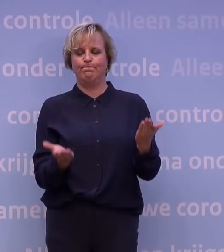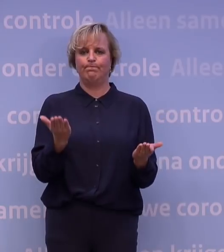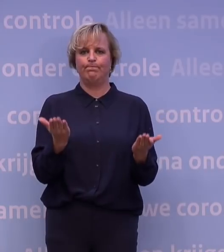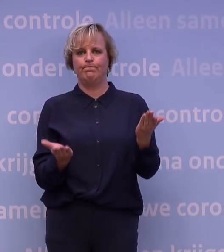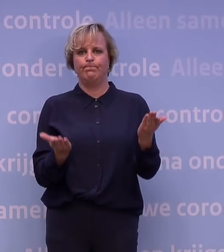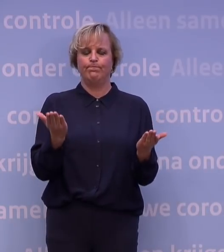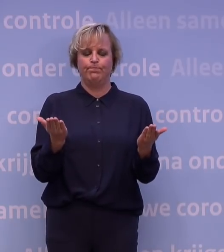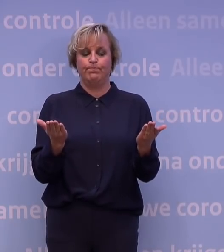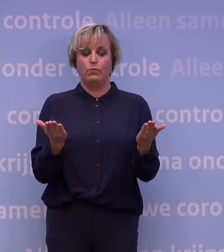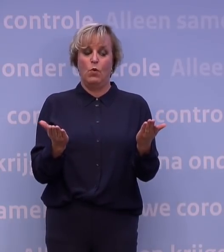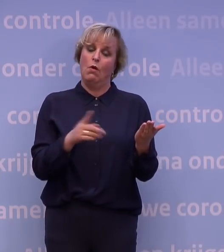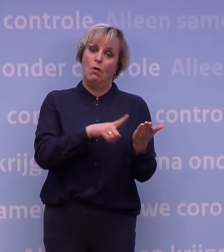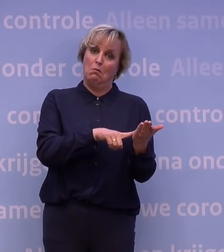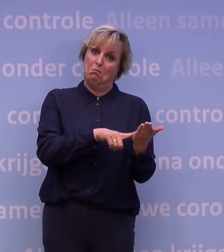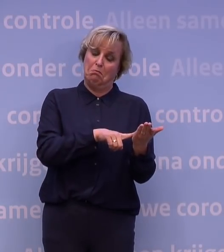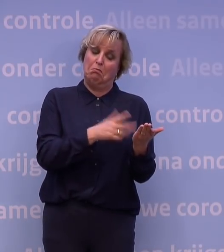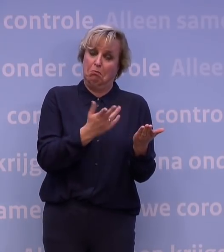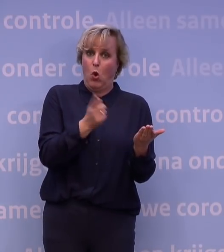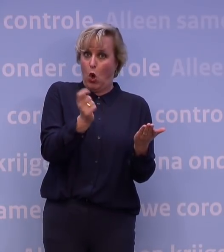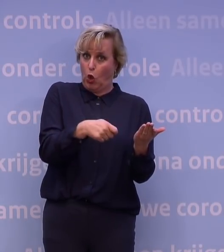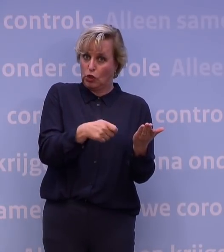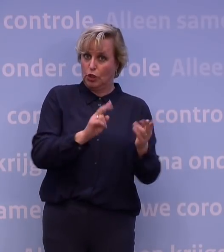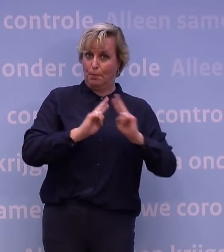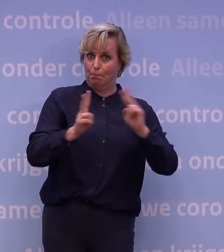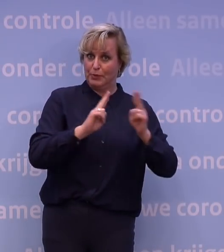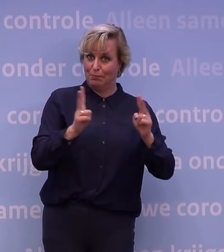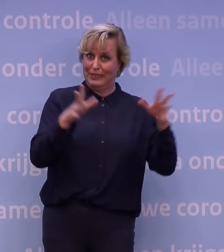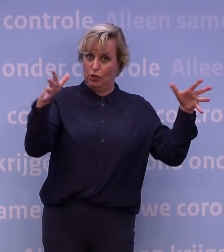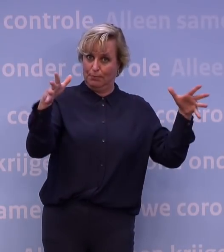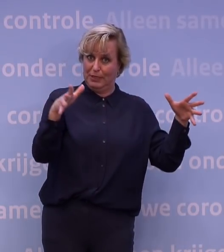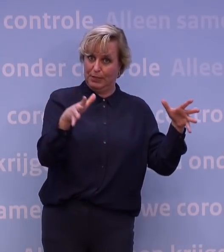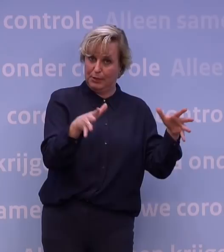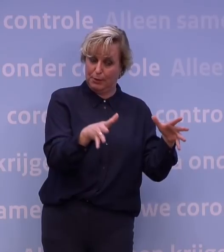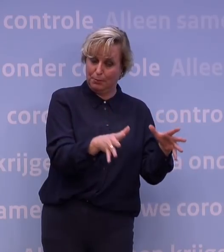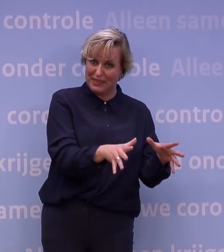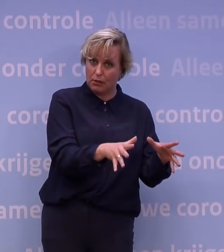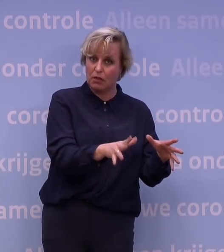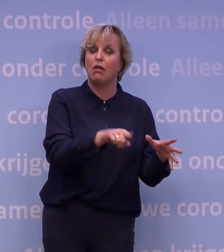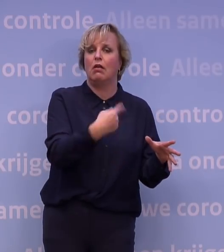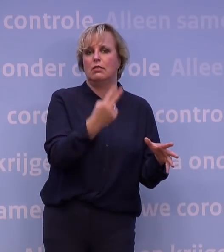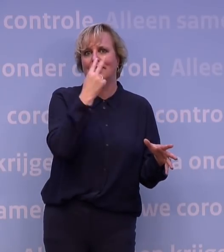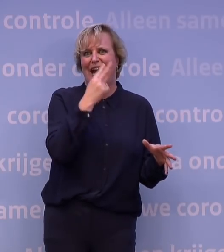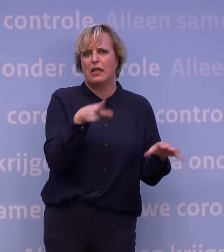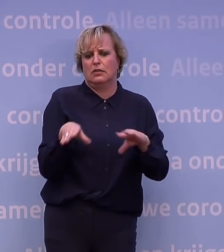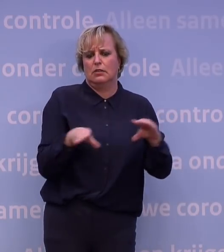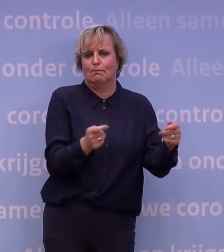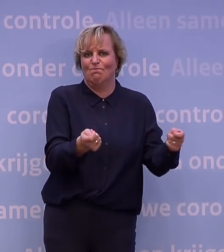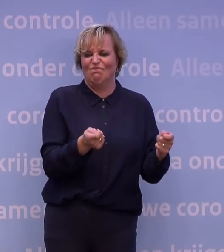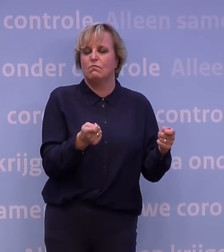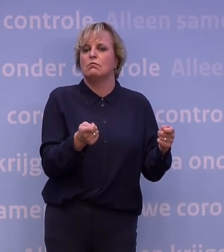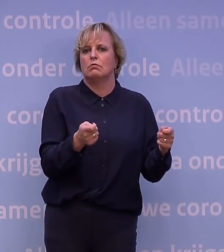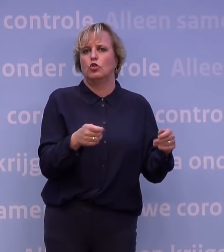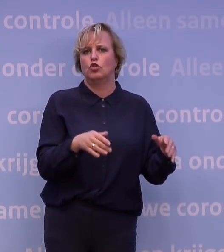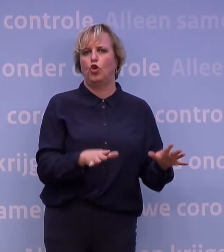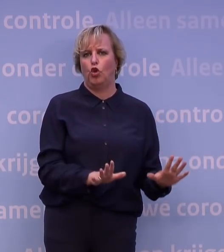T-splitsing. Of we slagen erin het aantal besmettingen te laten dalen en dan kunnen we kijken hoe we weer terug kunnen naar die regionale